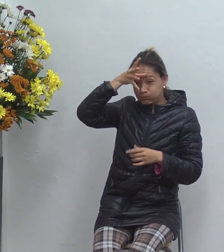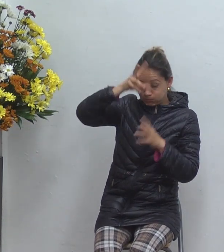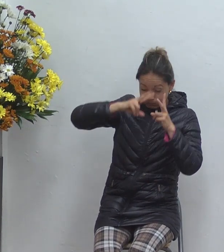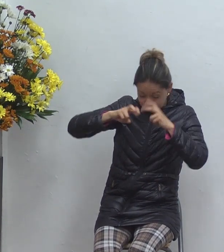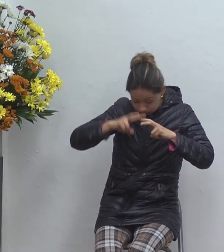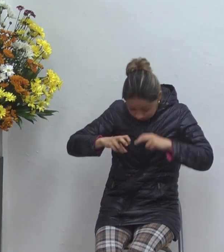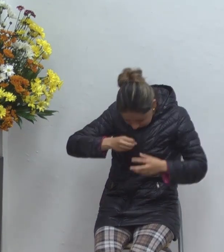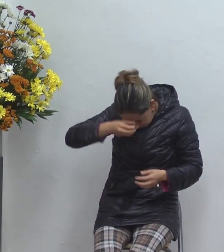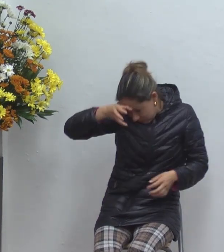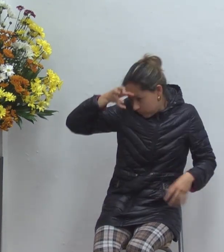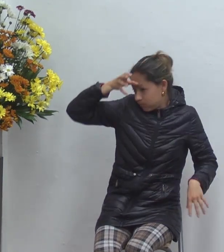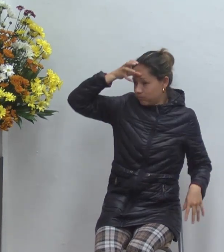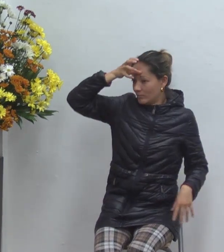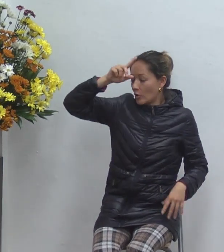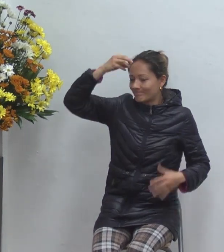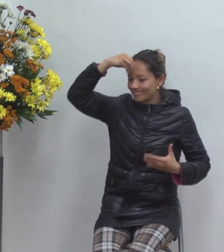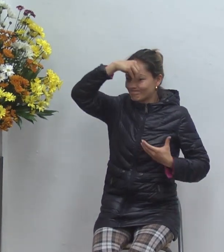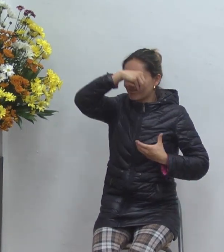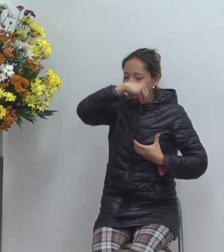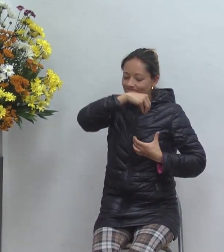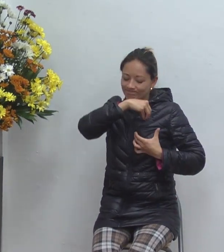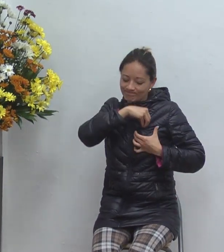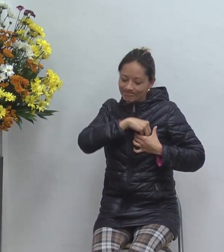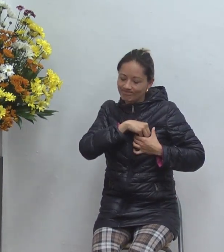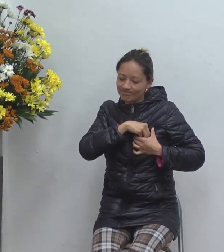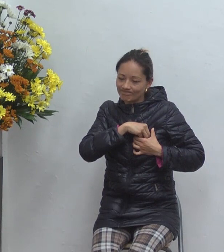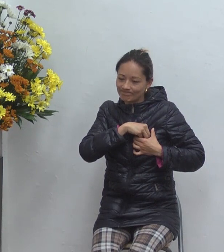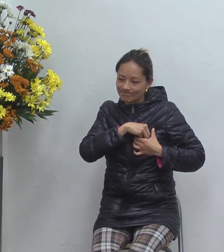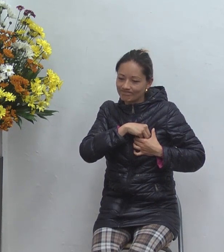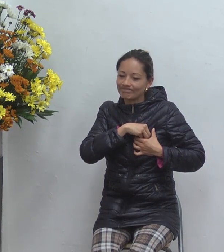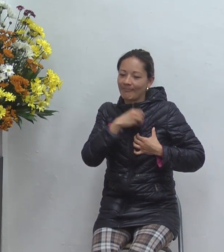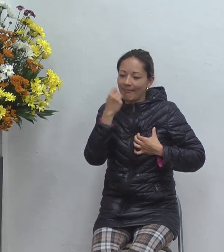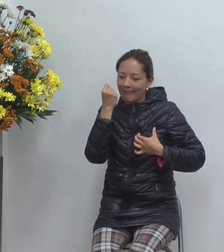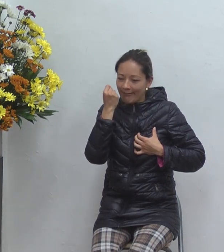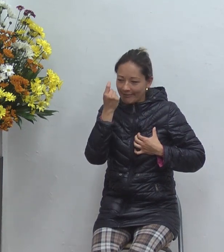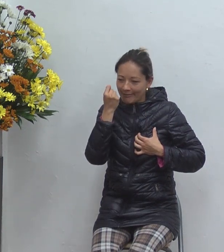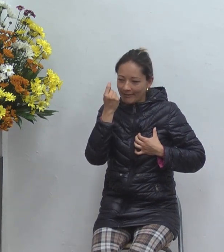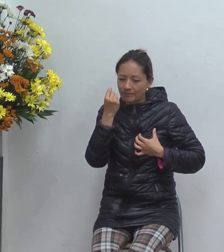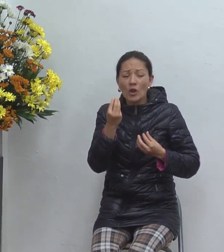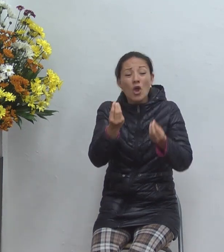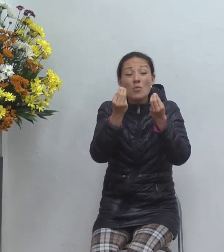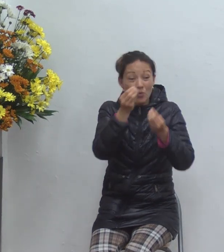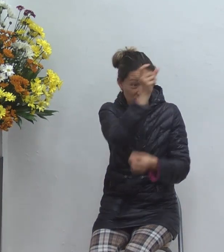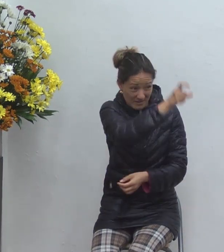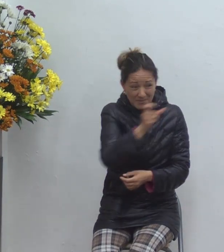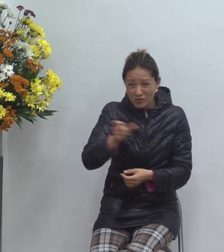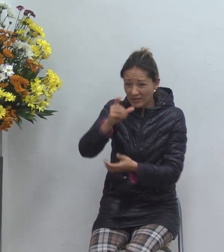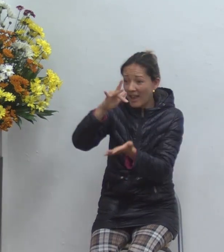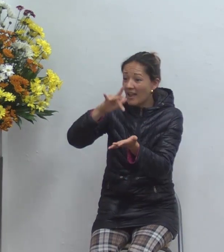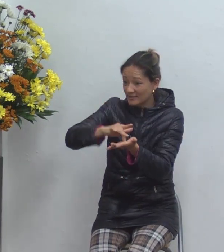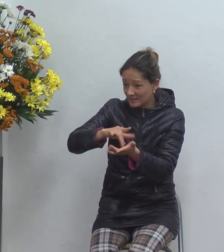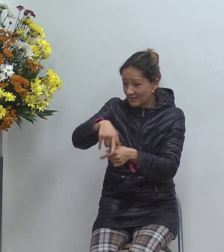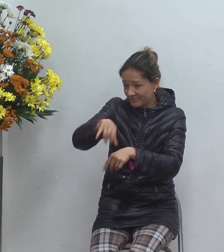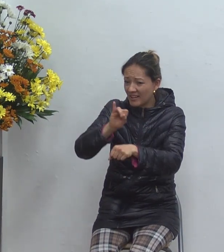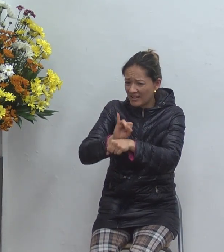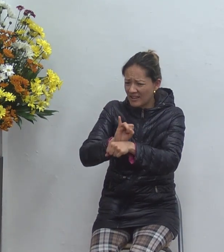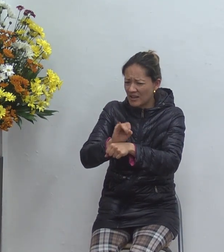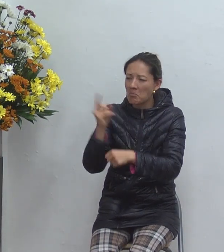esto tanto porque por la experiencia hay varia gente en la iglesia que ha estado aquí ha tomado el